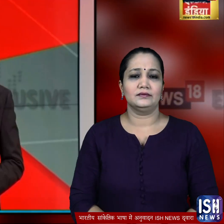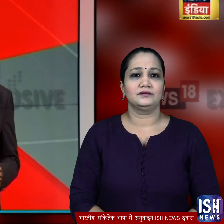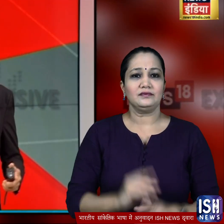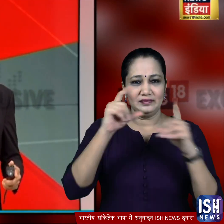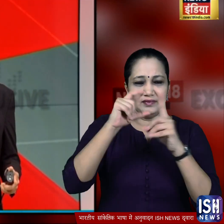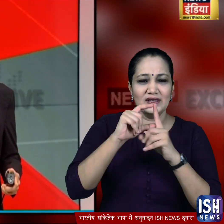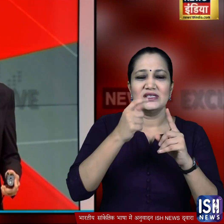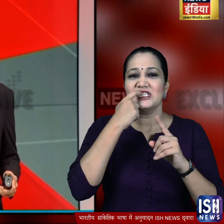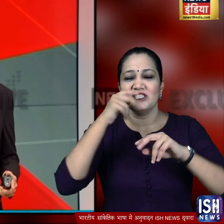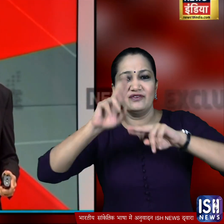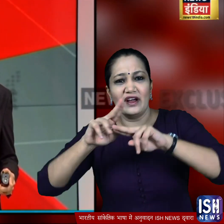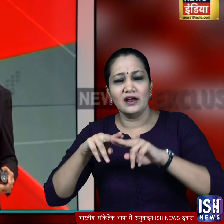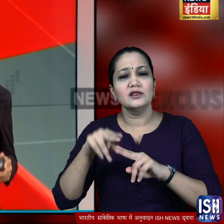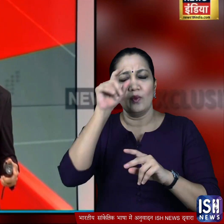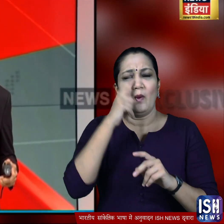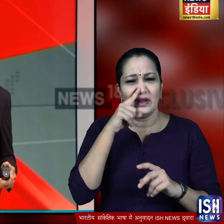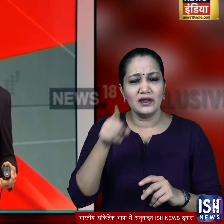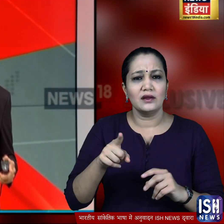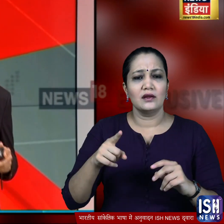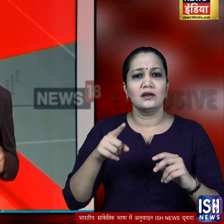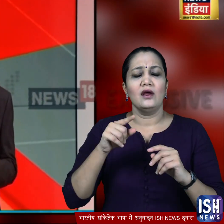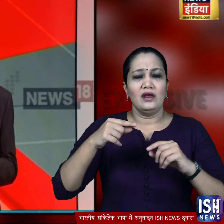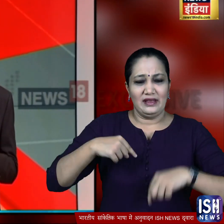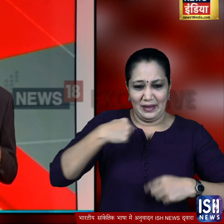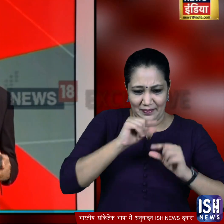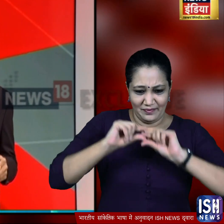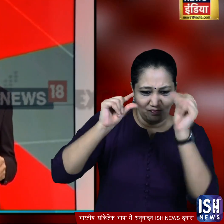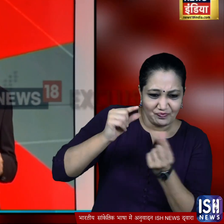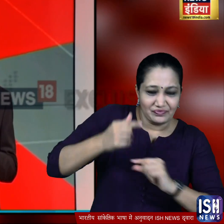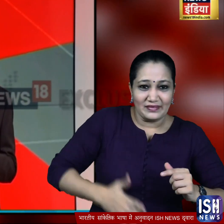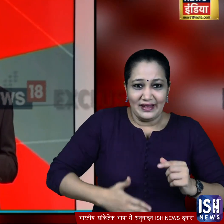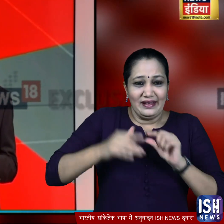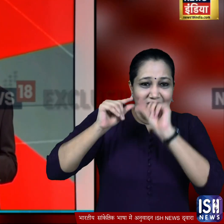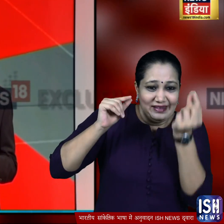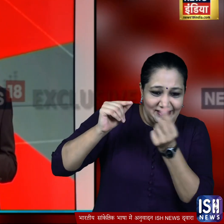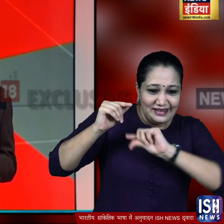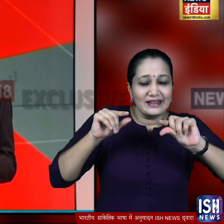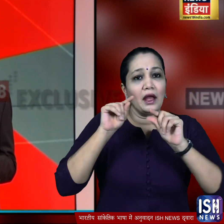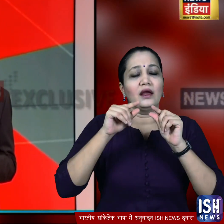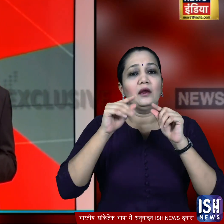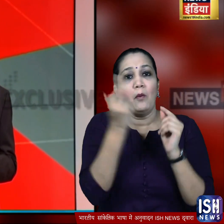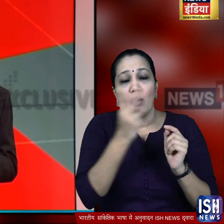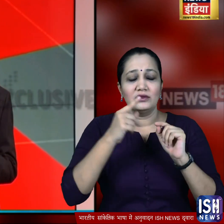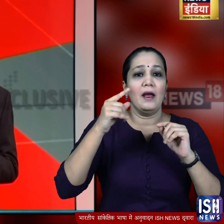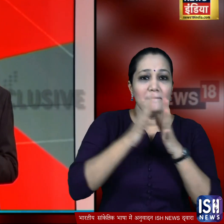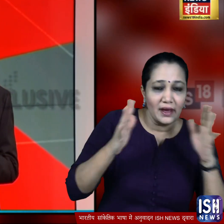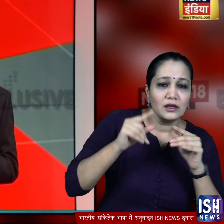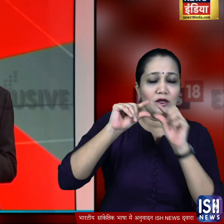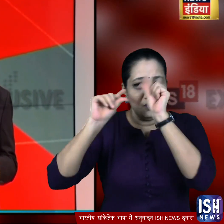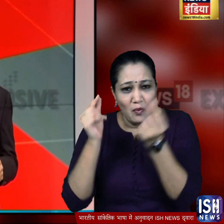दिल्ली में वाइट फंगस से एक महिला मरीज की छोटी और बड़ी आथ को काफी नुकसान पहुंचा दावा है कि दुनिया में इस तरह का ये पहला